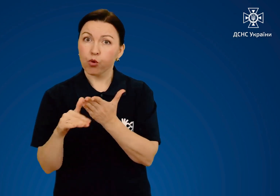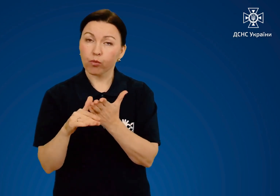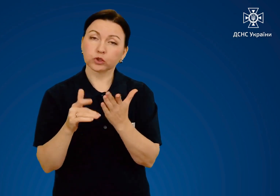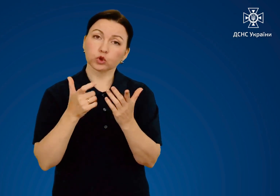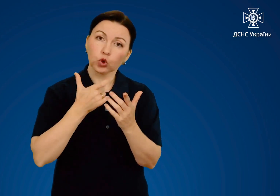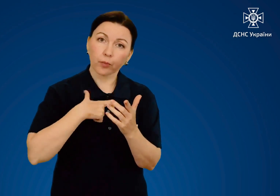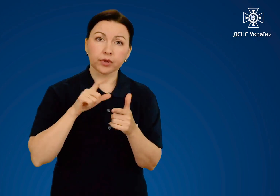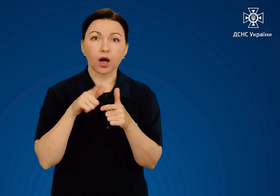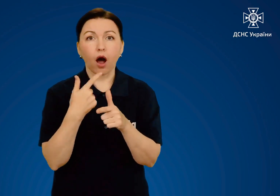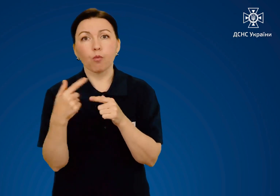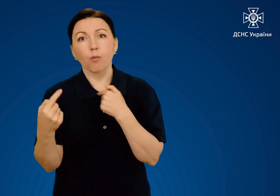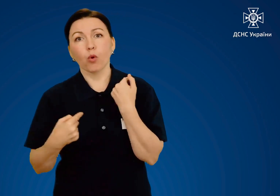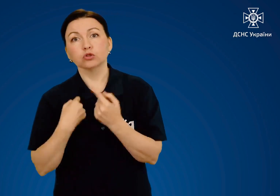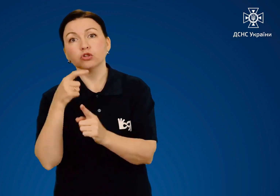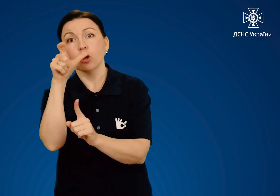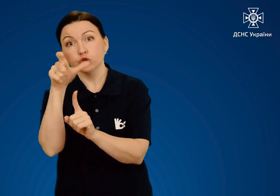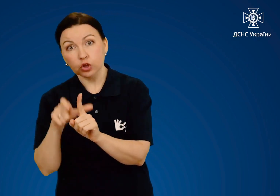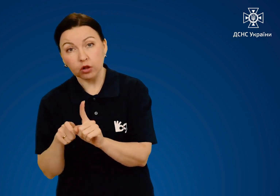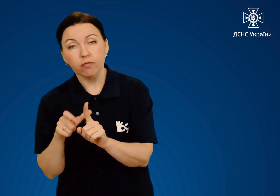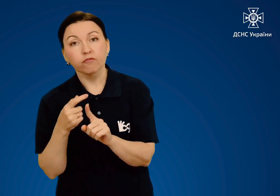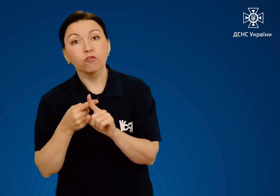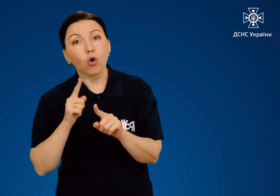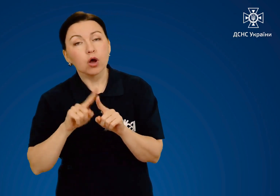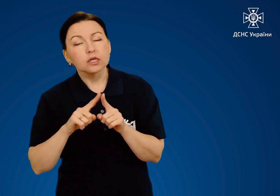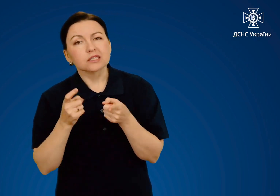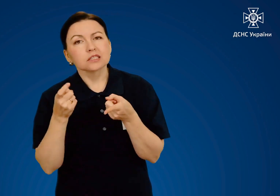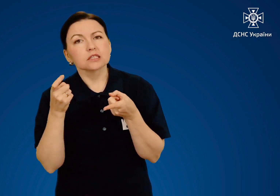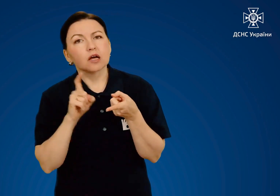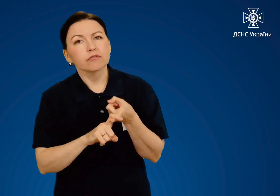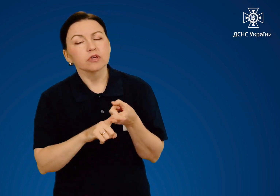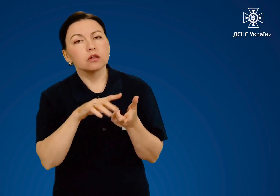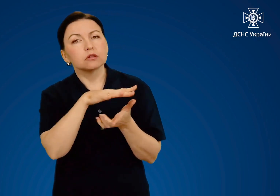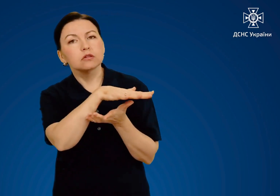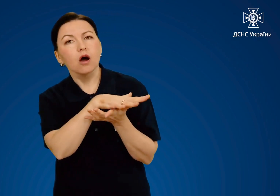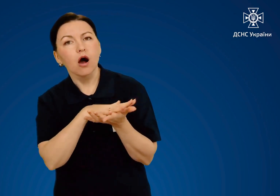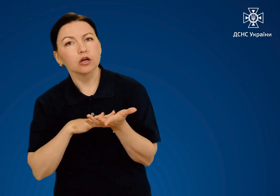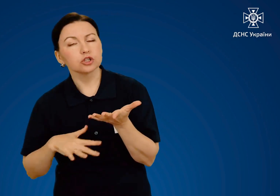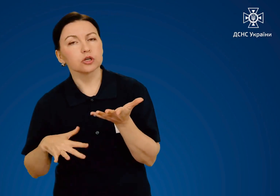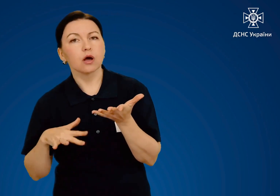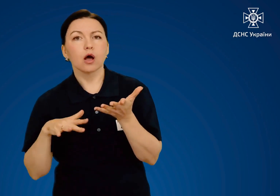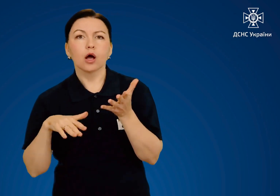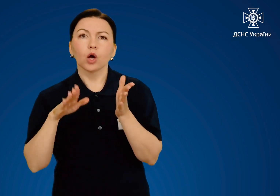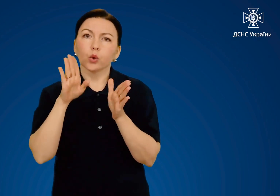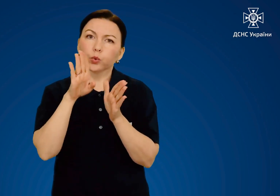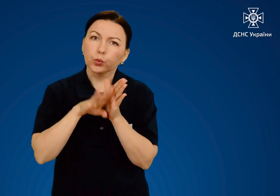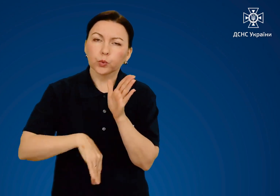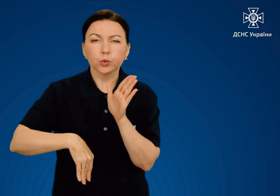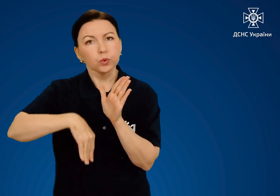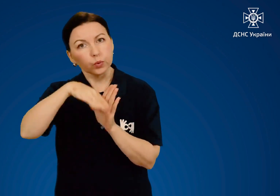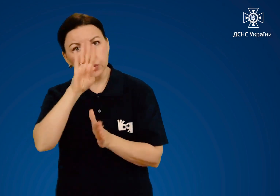надасте допомогу собі або постраждалому, залежатиме подальший стан потерпілого.